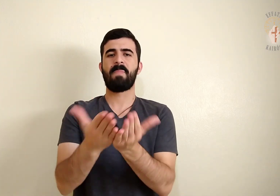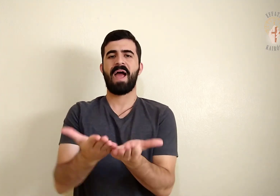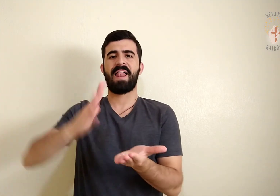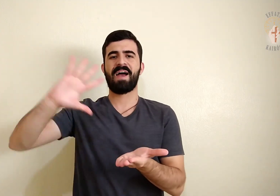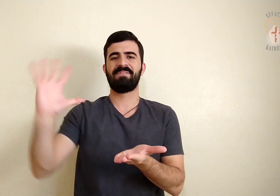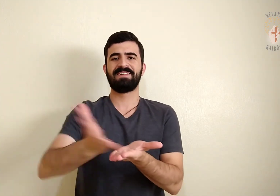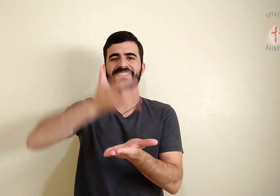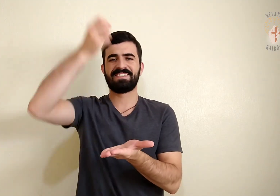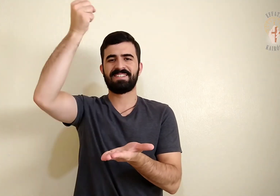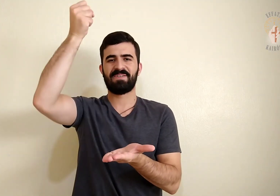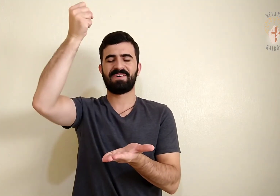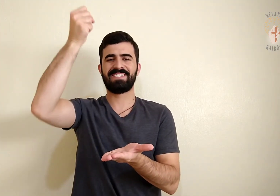Palavra da Salvação